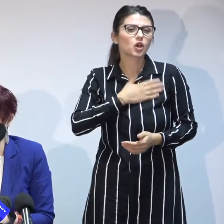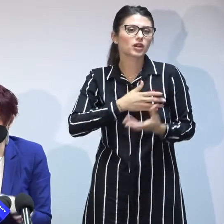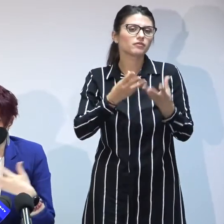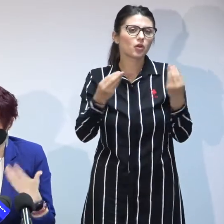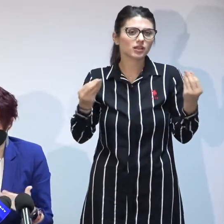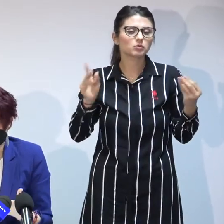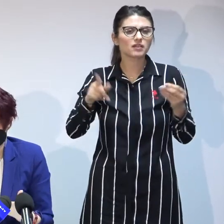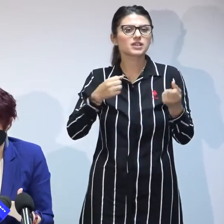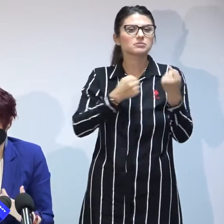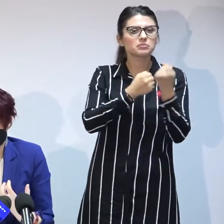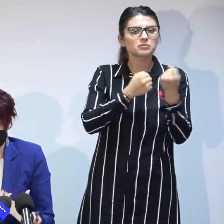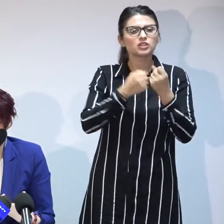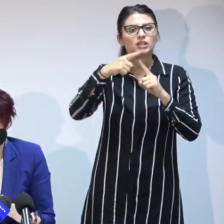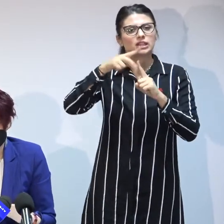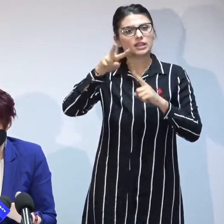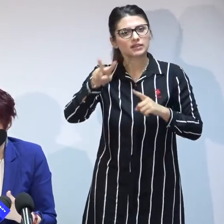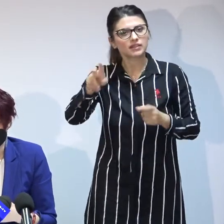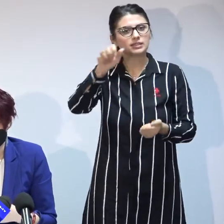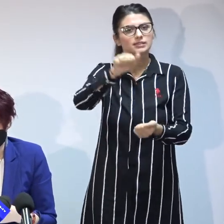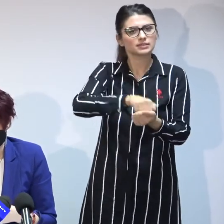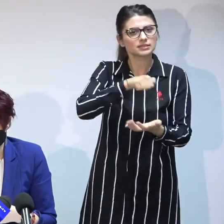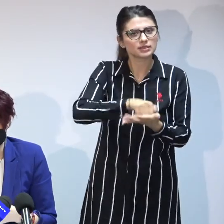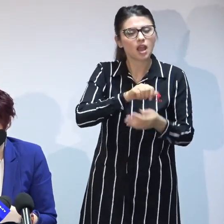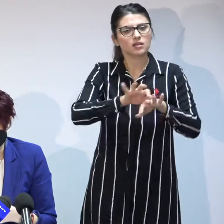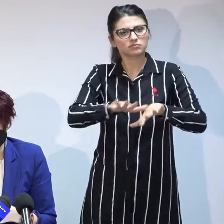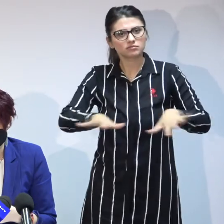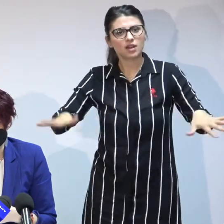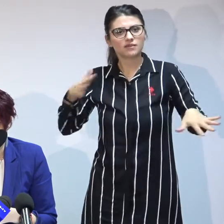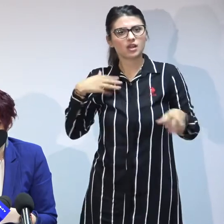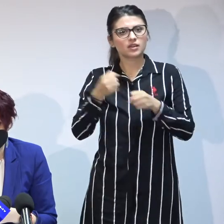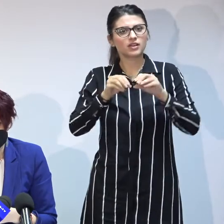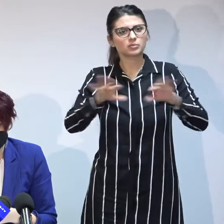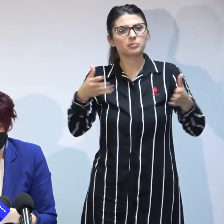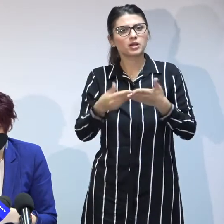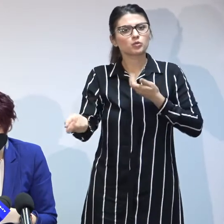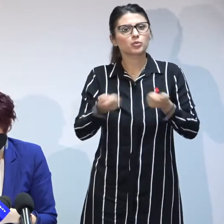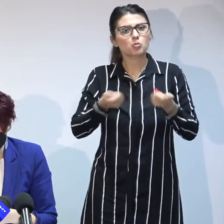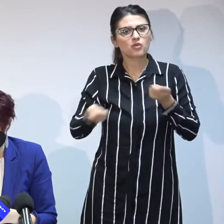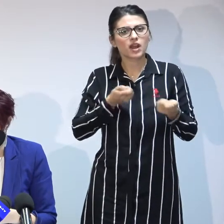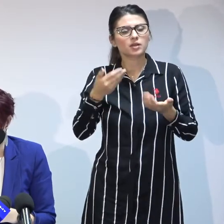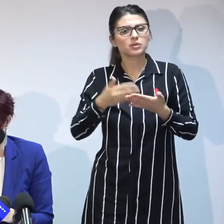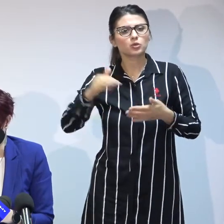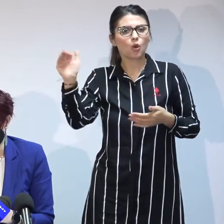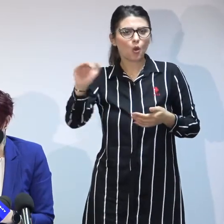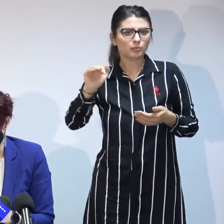și altor parteneri pentru că vrem să începem o campanie consistentă de promovare a adopției